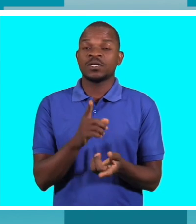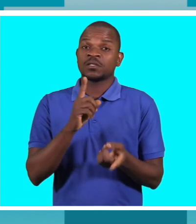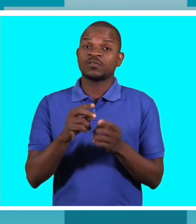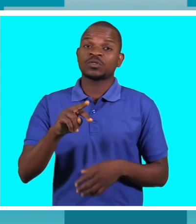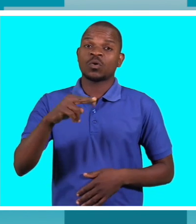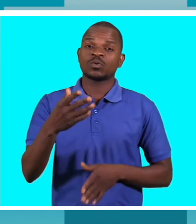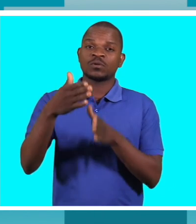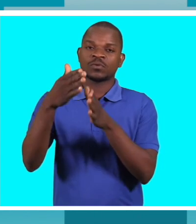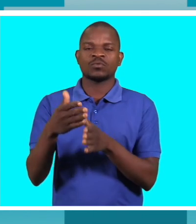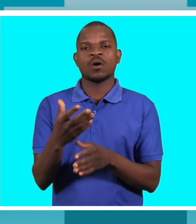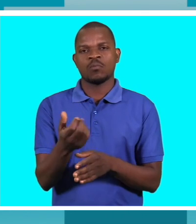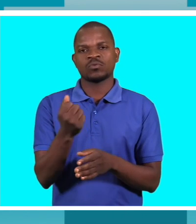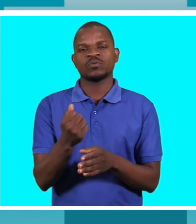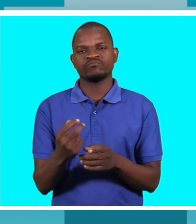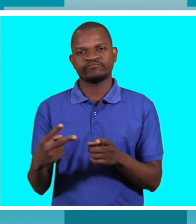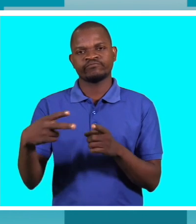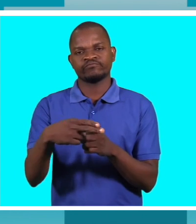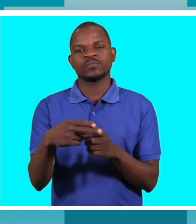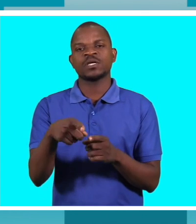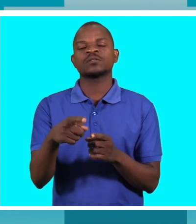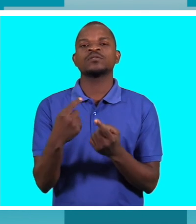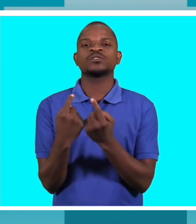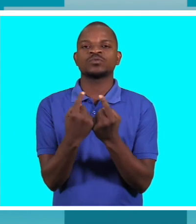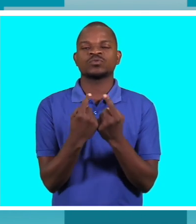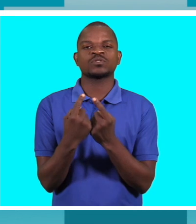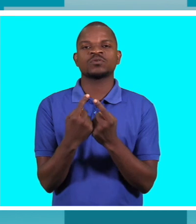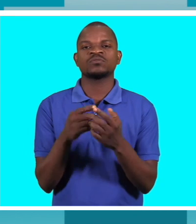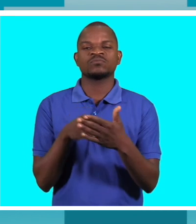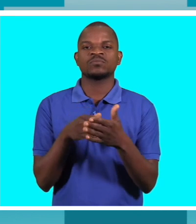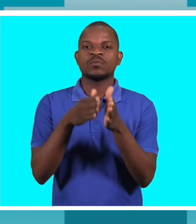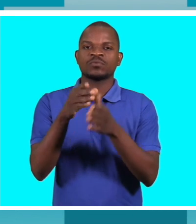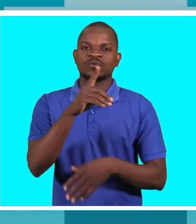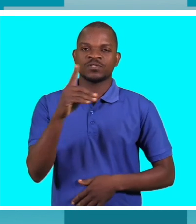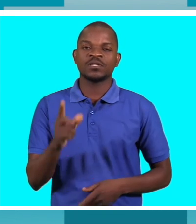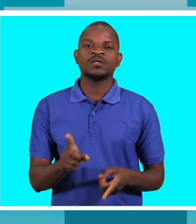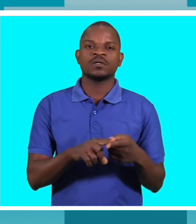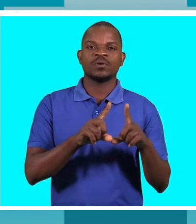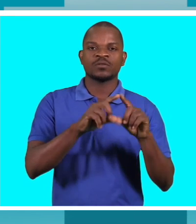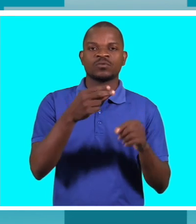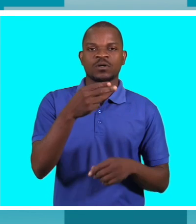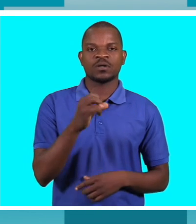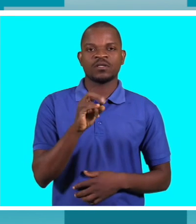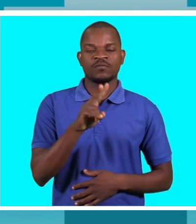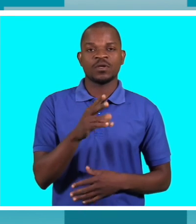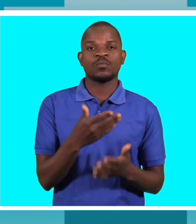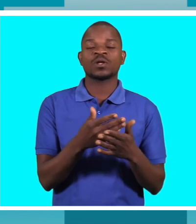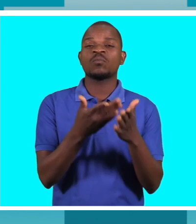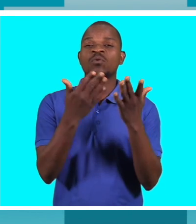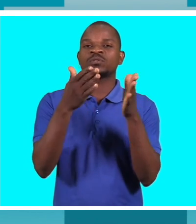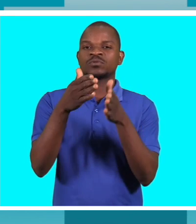resolva a situação da pessoa com deficiência também o HIV que está a assolar muitas pessoas com deficiência nós ficamos por